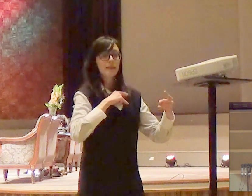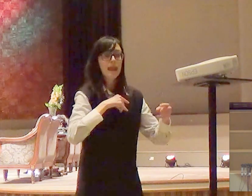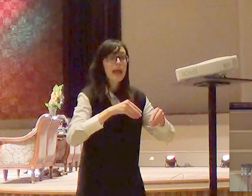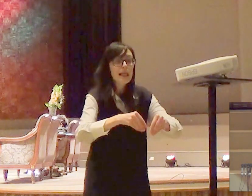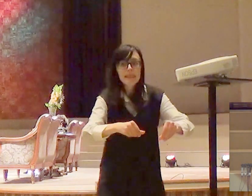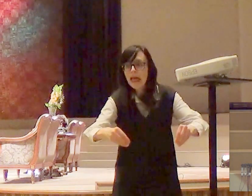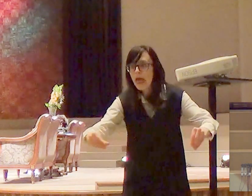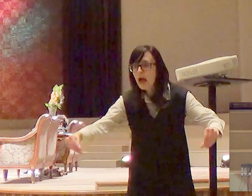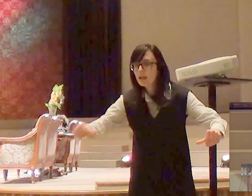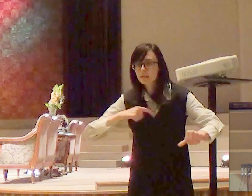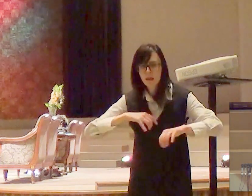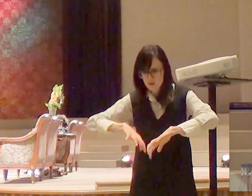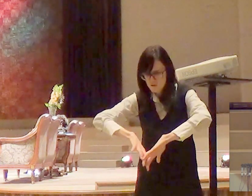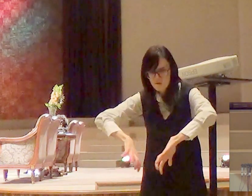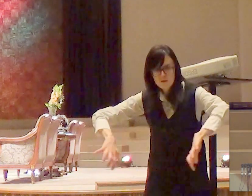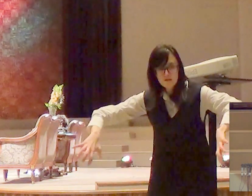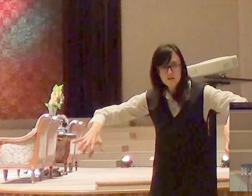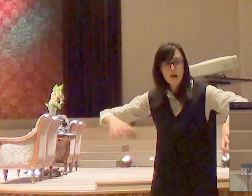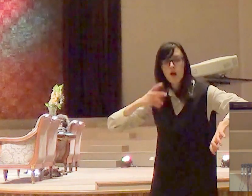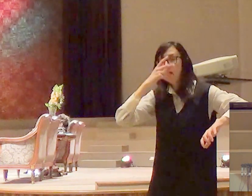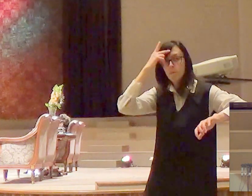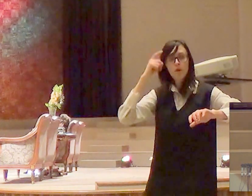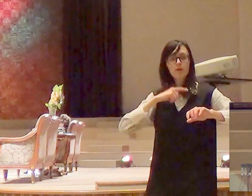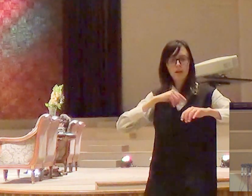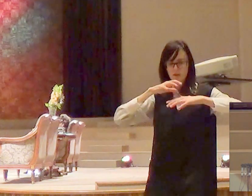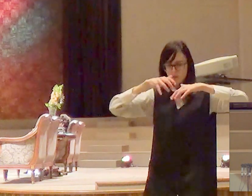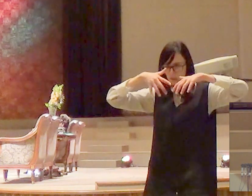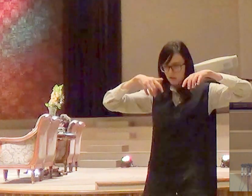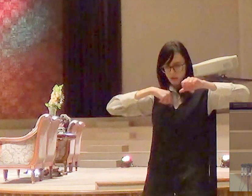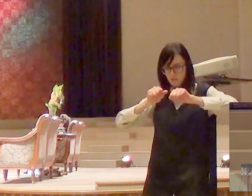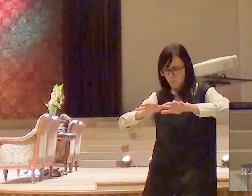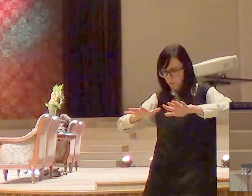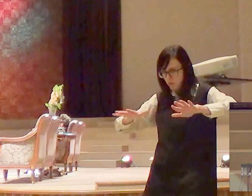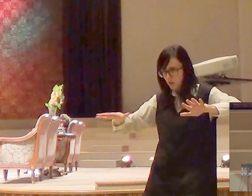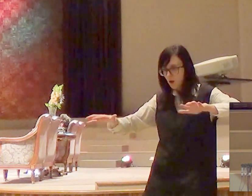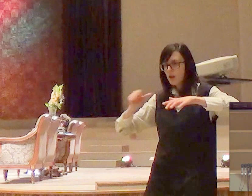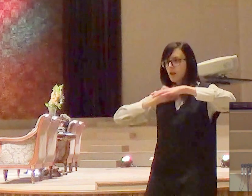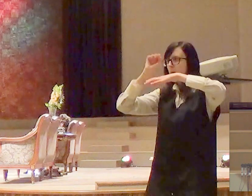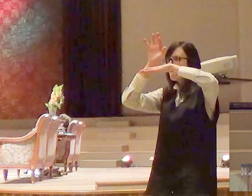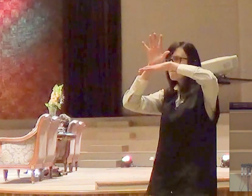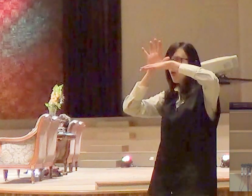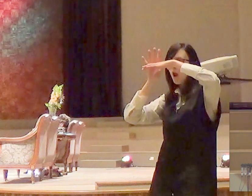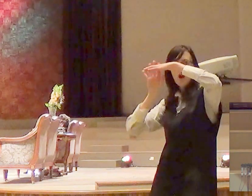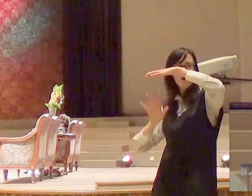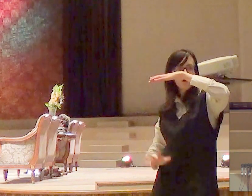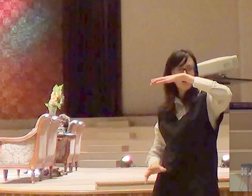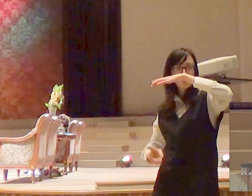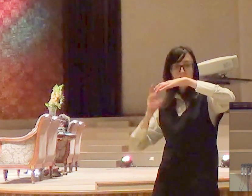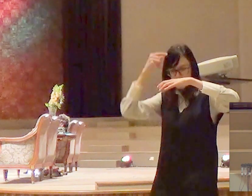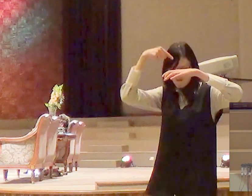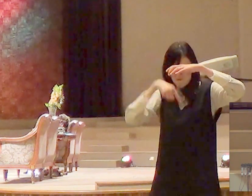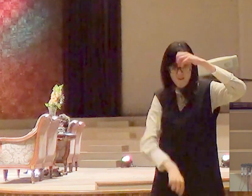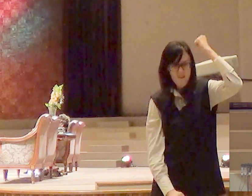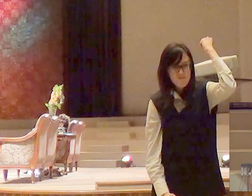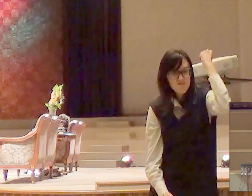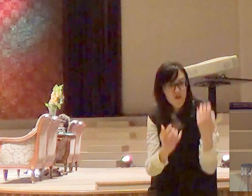boca e os engolir junto com tudo que é deles e eles descerem vivos ao Sheol então vocês